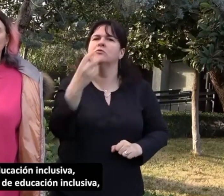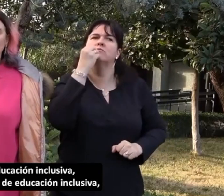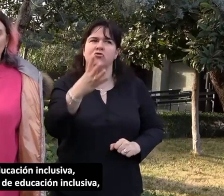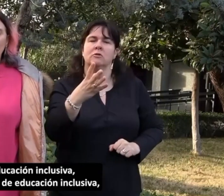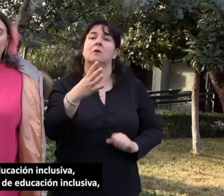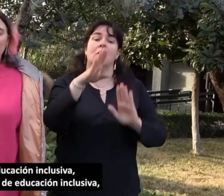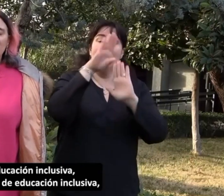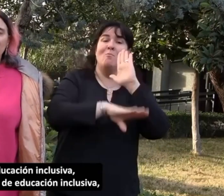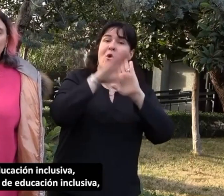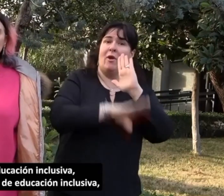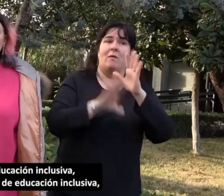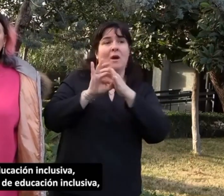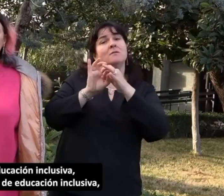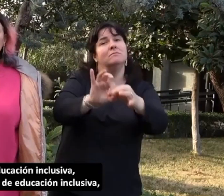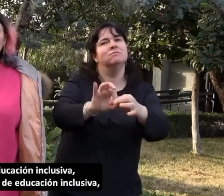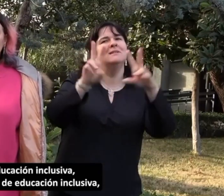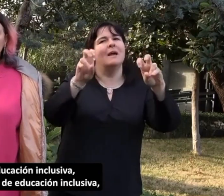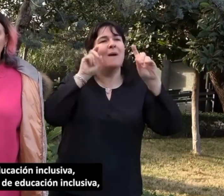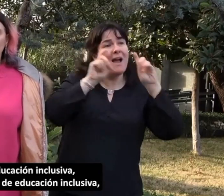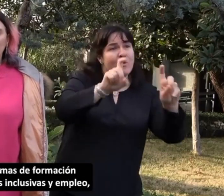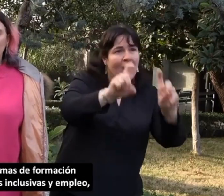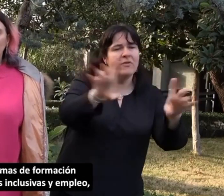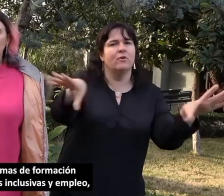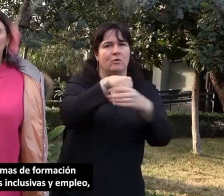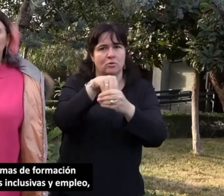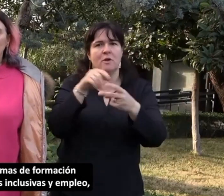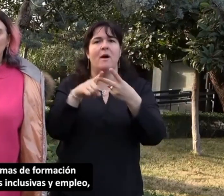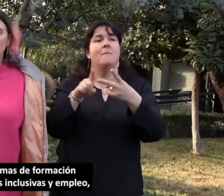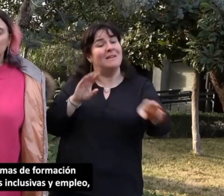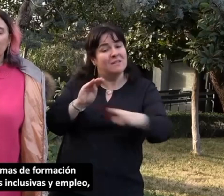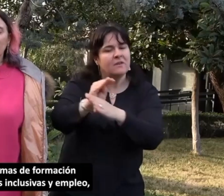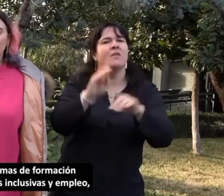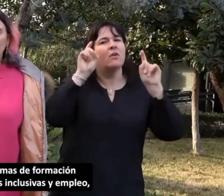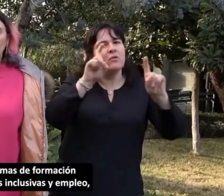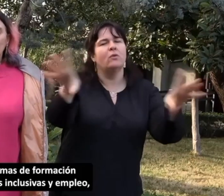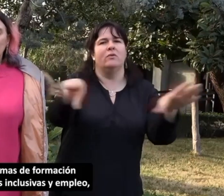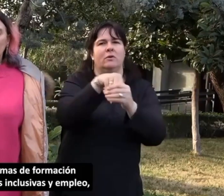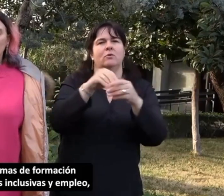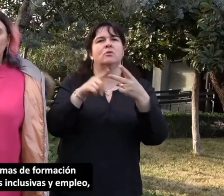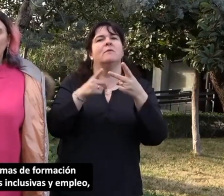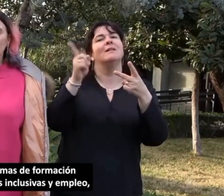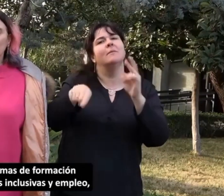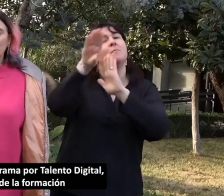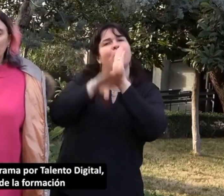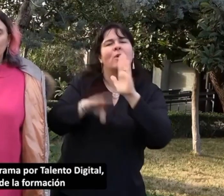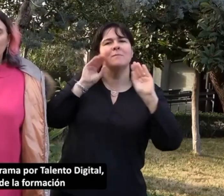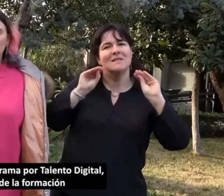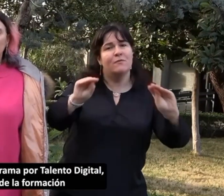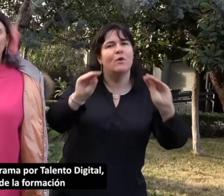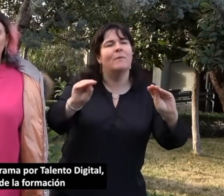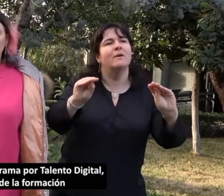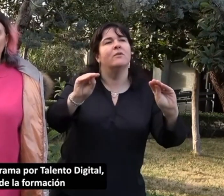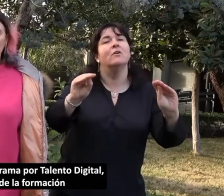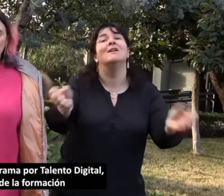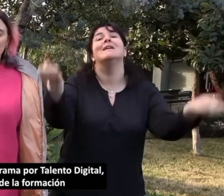programas relacionados con educación inclusiva, financiación de educación inclusiva, programas de formación y